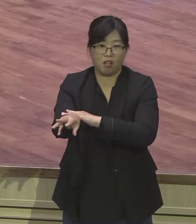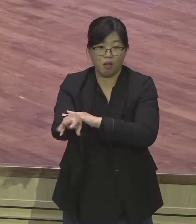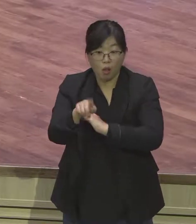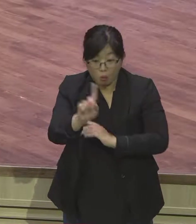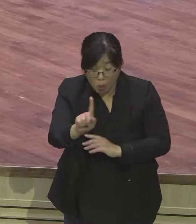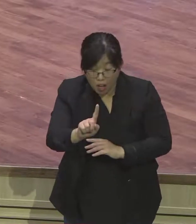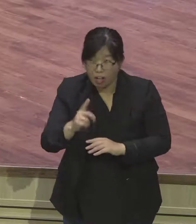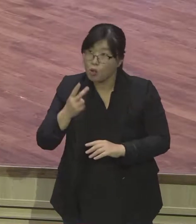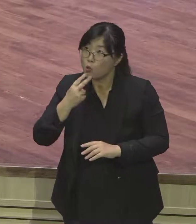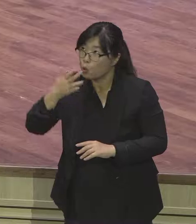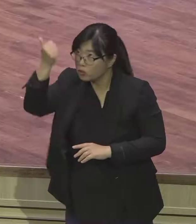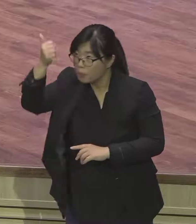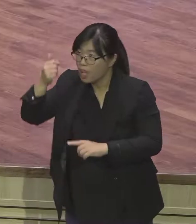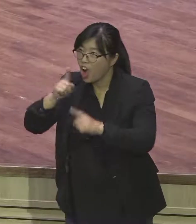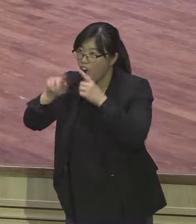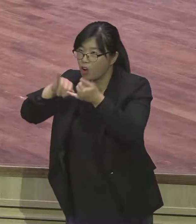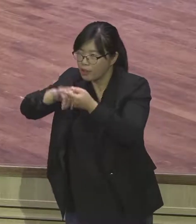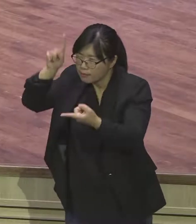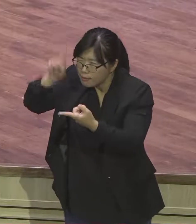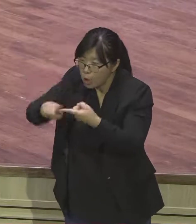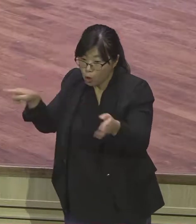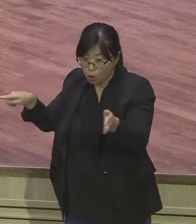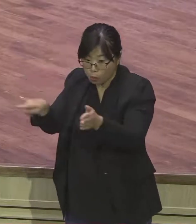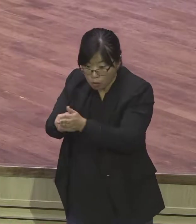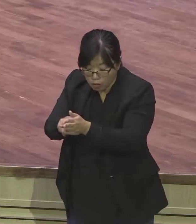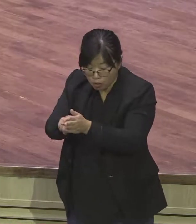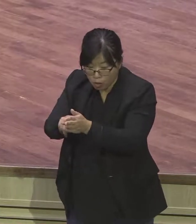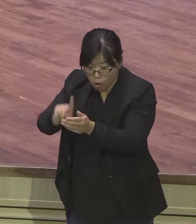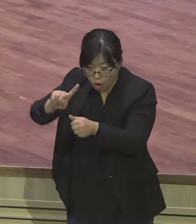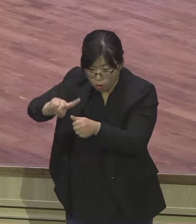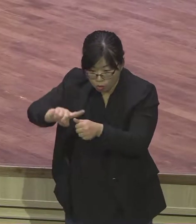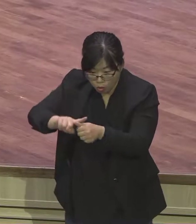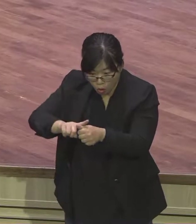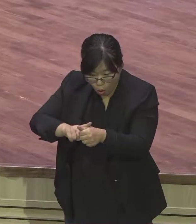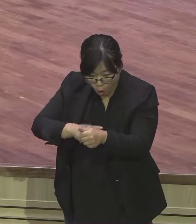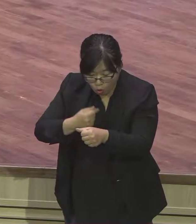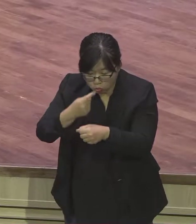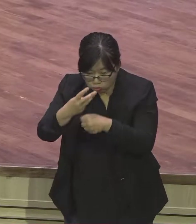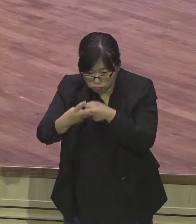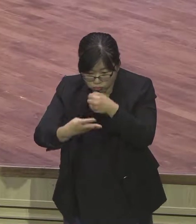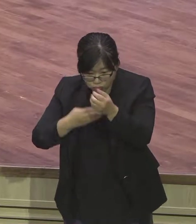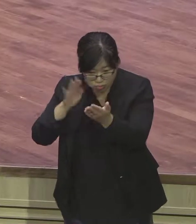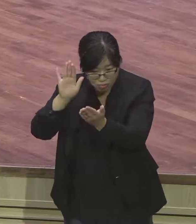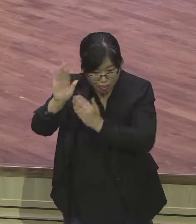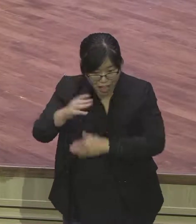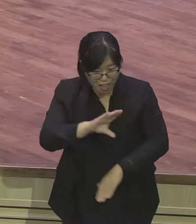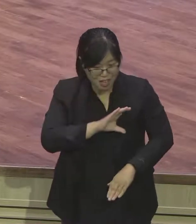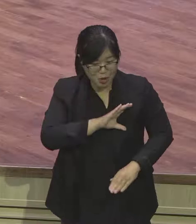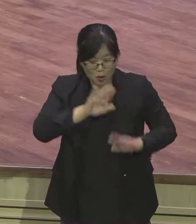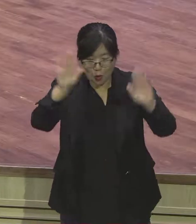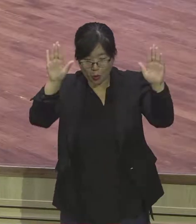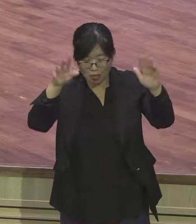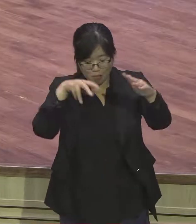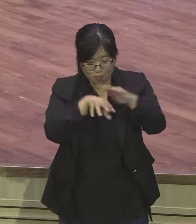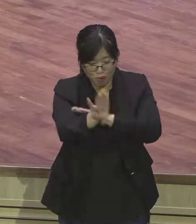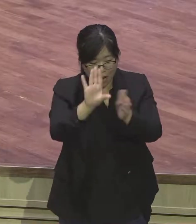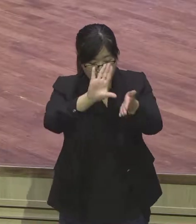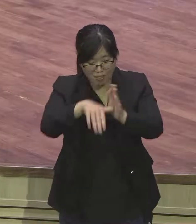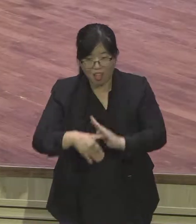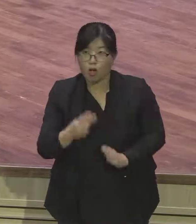그래서 우리 랩런터들은요 어렸을 때부터 말씀으로 딱 잡고 자라면요 이 과정 속에서 노예도 있고 감옥도